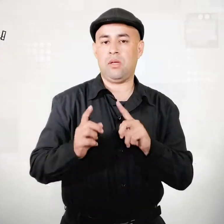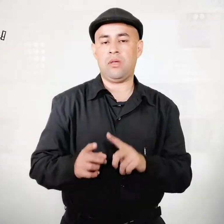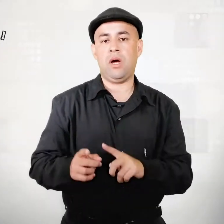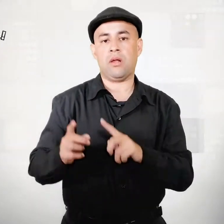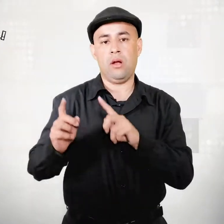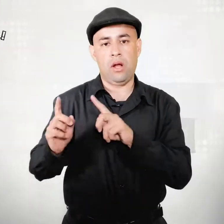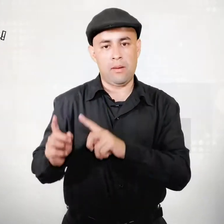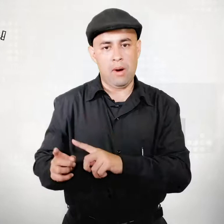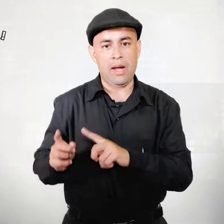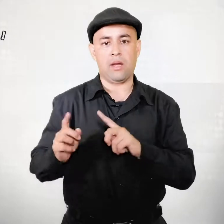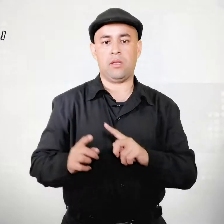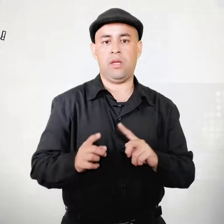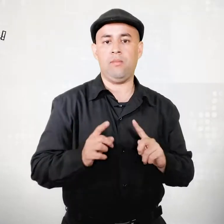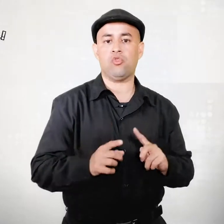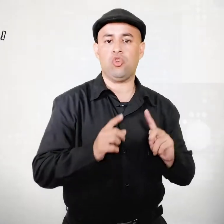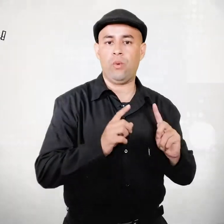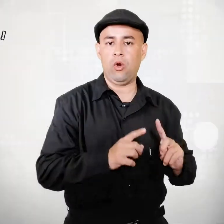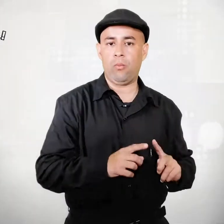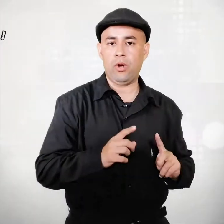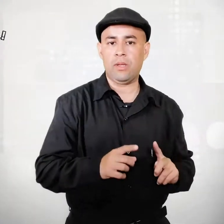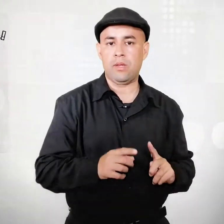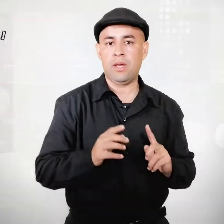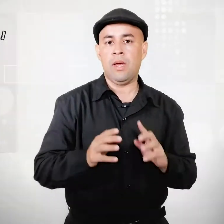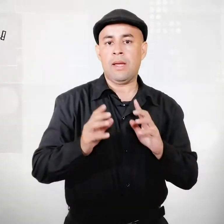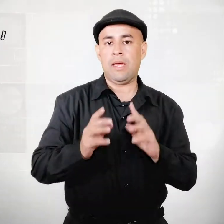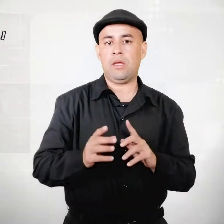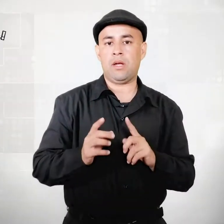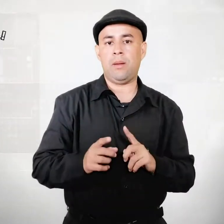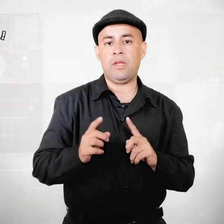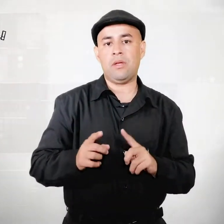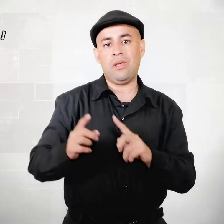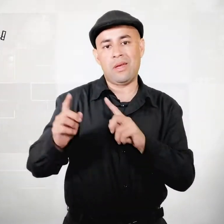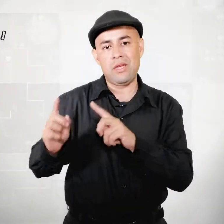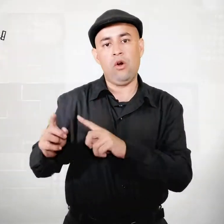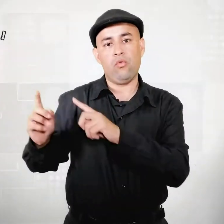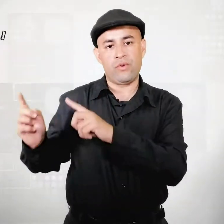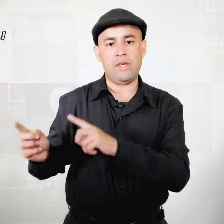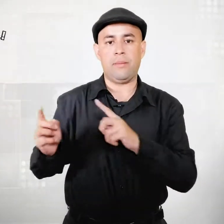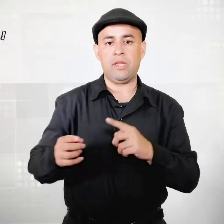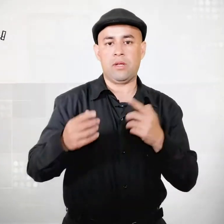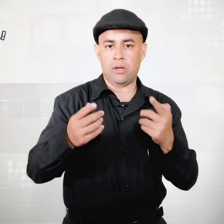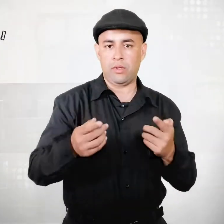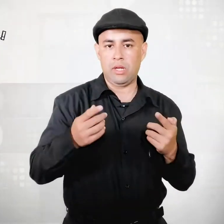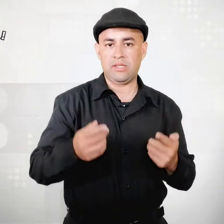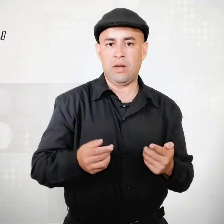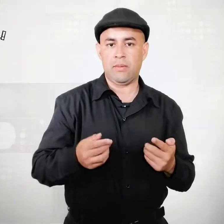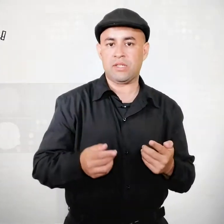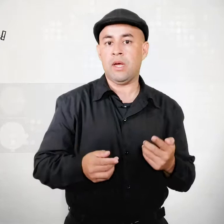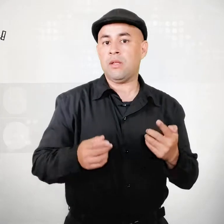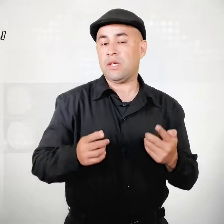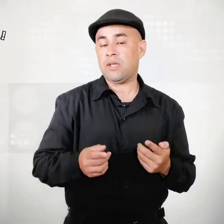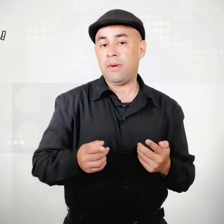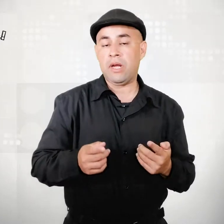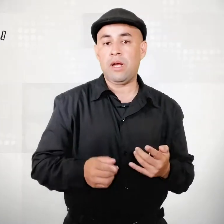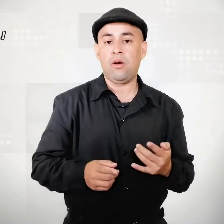de dañar la imagen que tenemos sobre el oponente, que directamente de dañarlo físicamente a través de las armas. De esta manera,